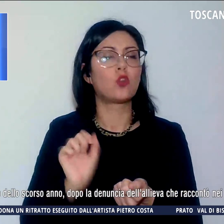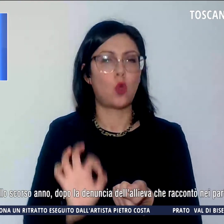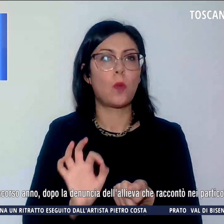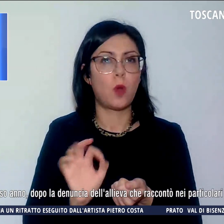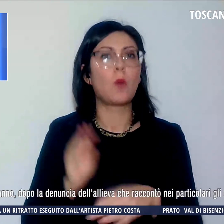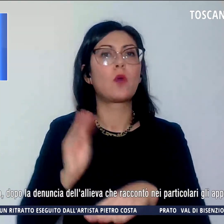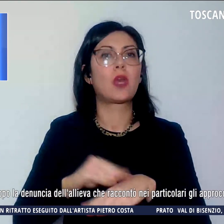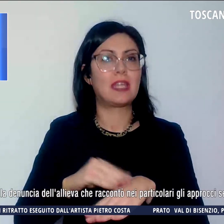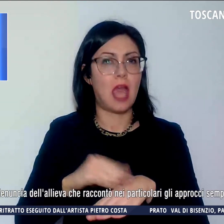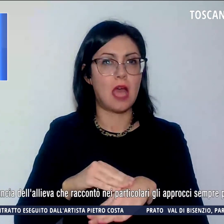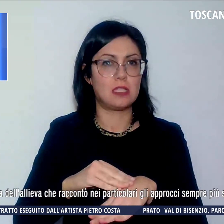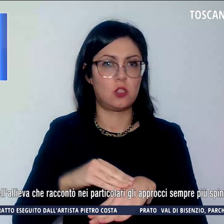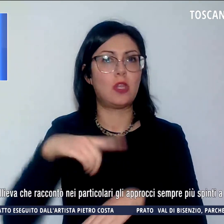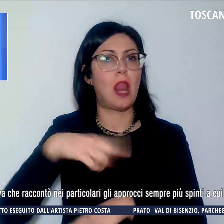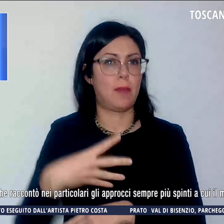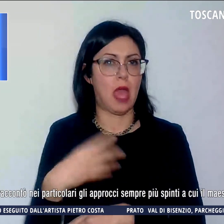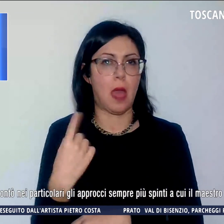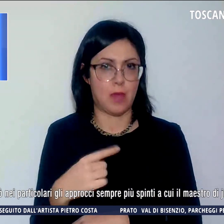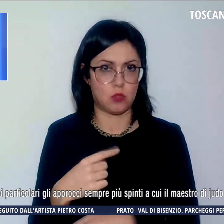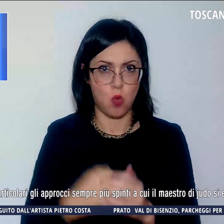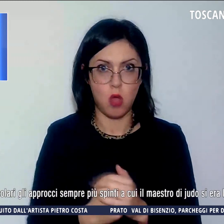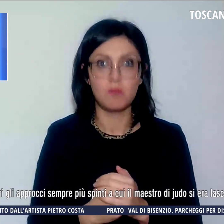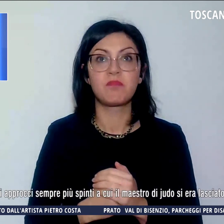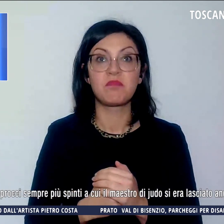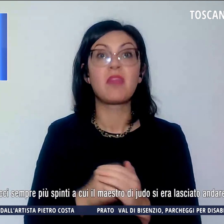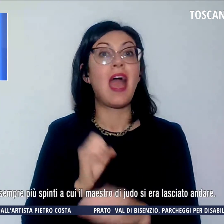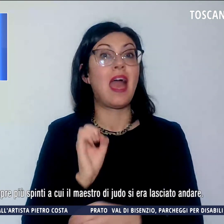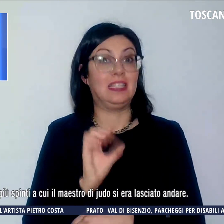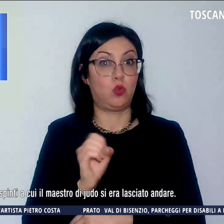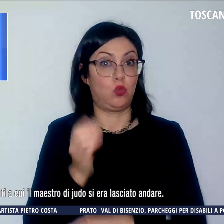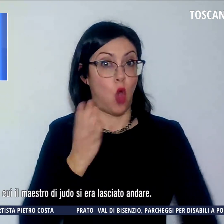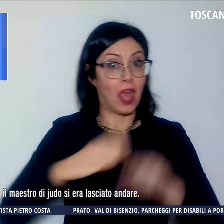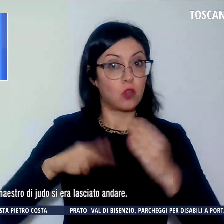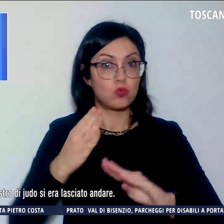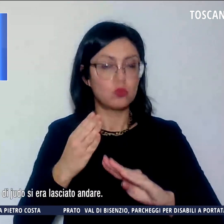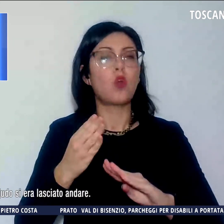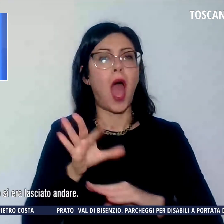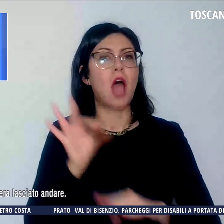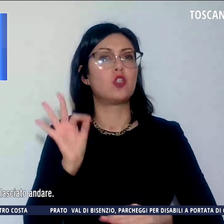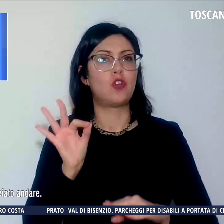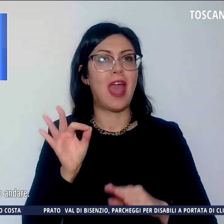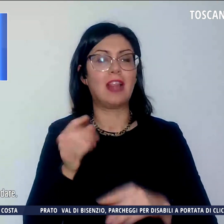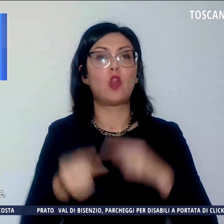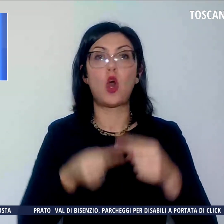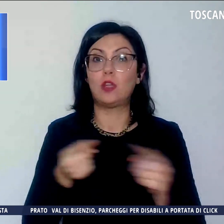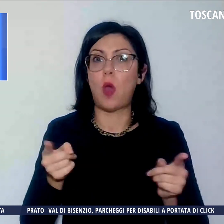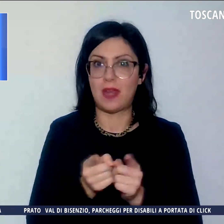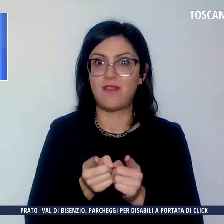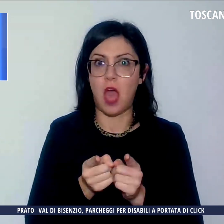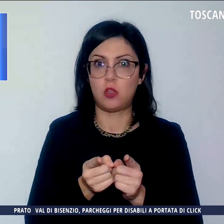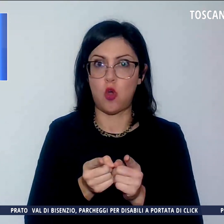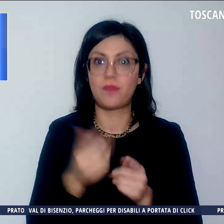pubblico ministero. L'istruttore di arti marziali ha scelto il rito abbeviato. Era stato arrestato dalla